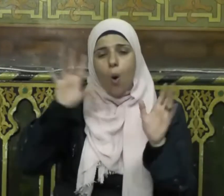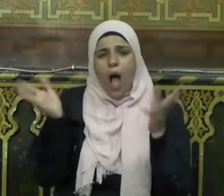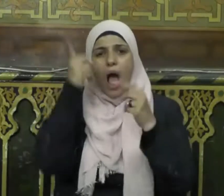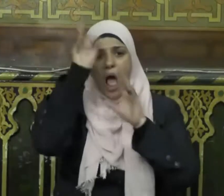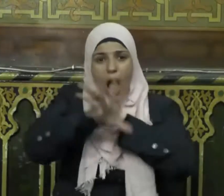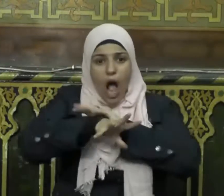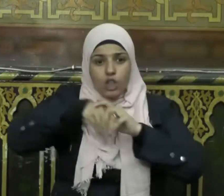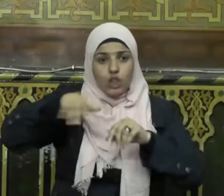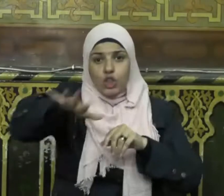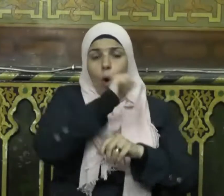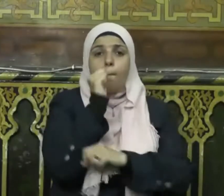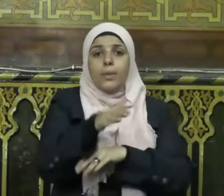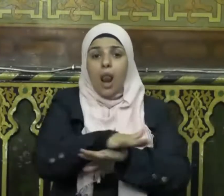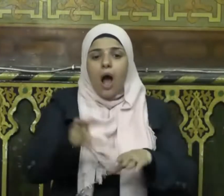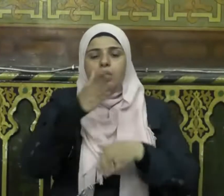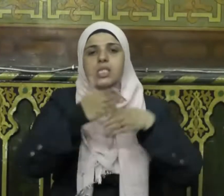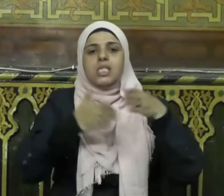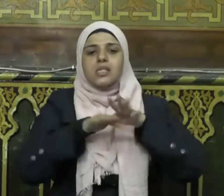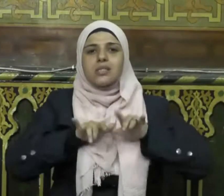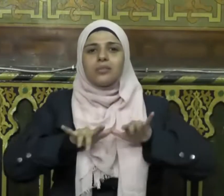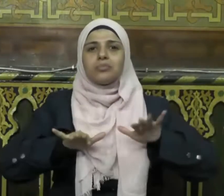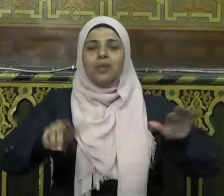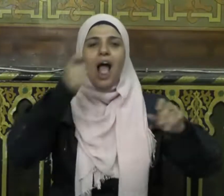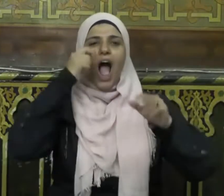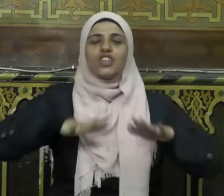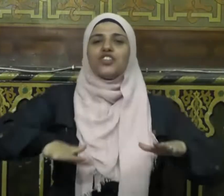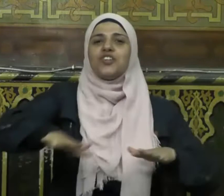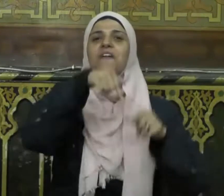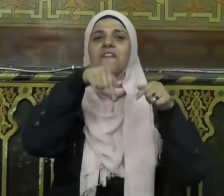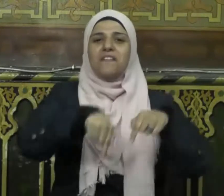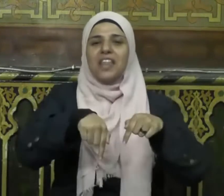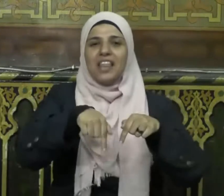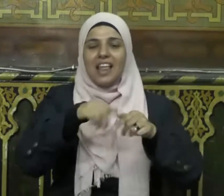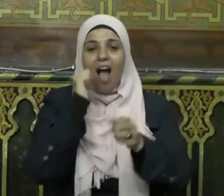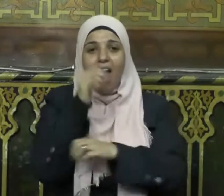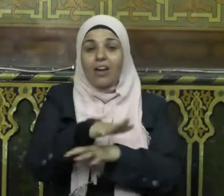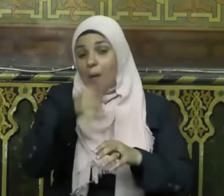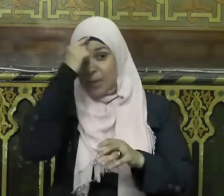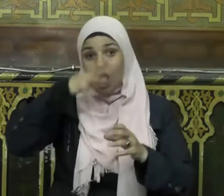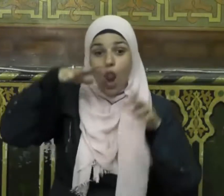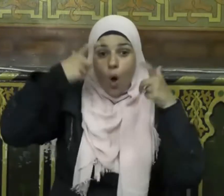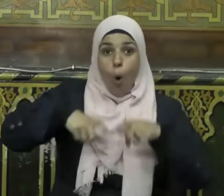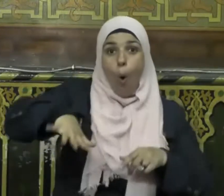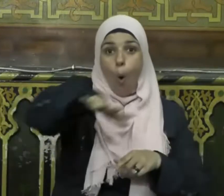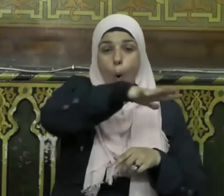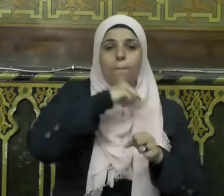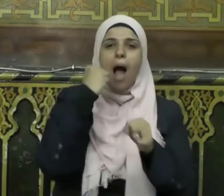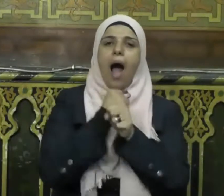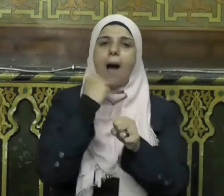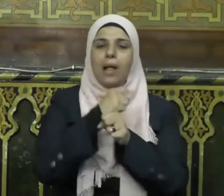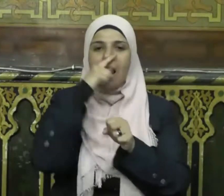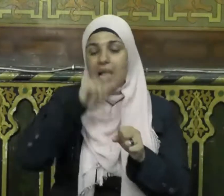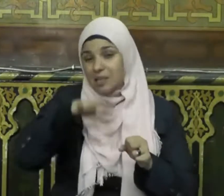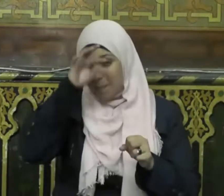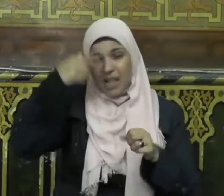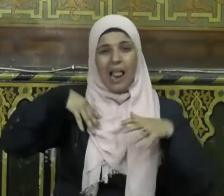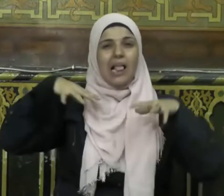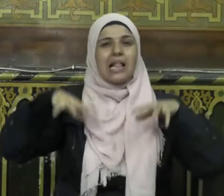أنشأكم من الأرض واستعمركم فيها فأمتنا أمة عمل لا أمة